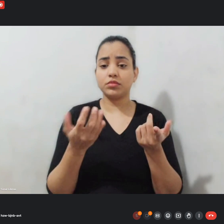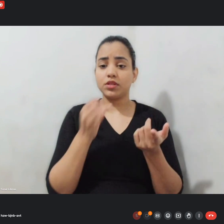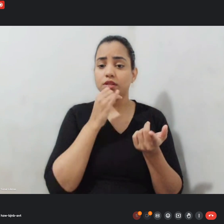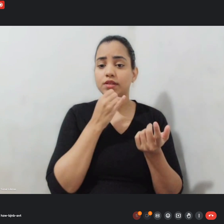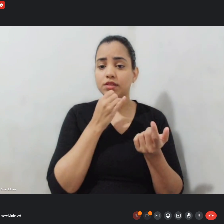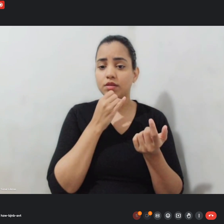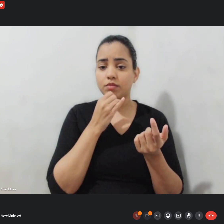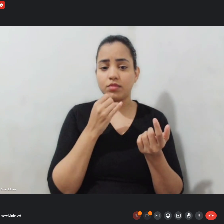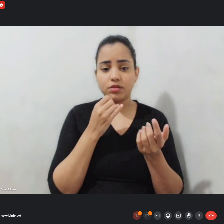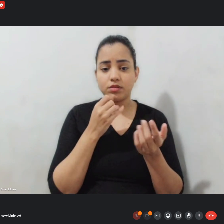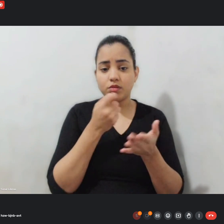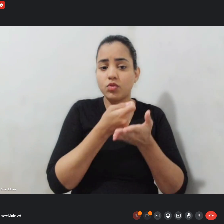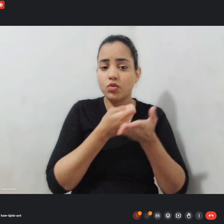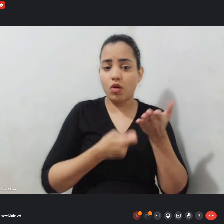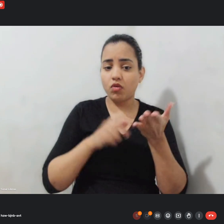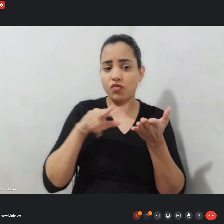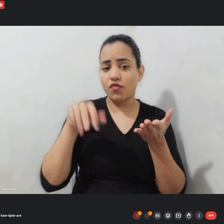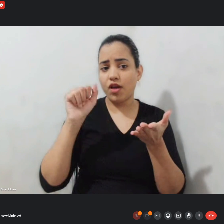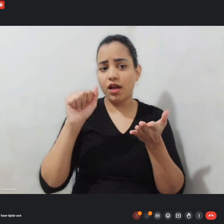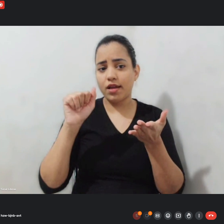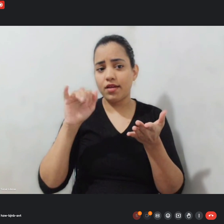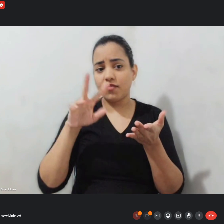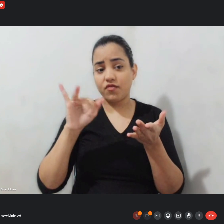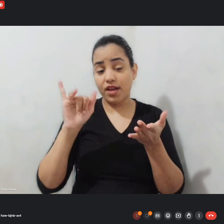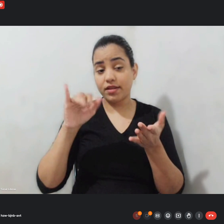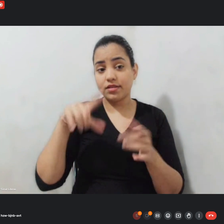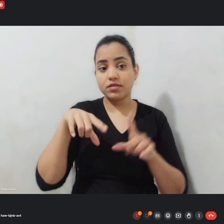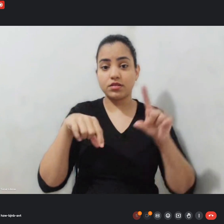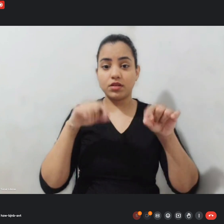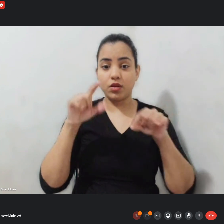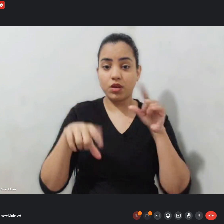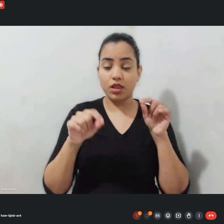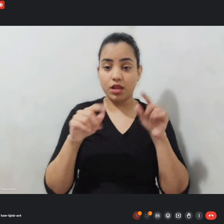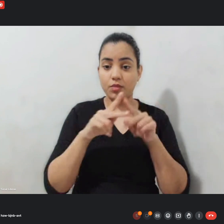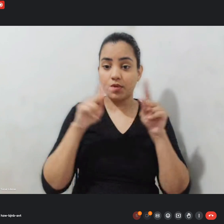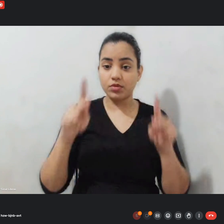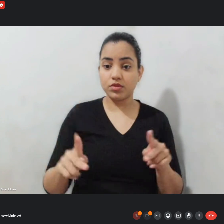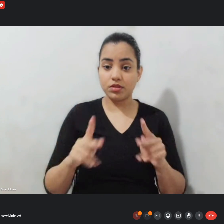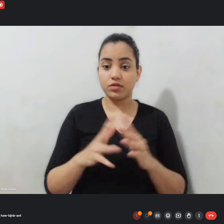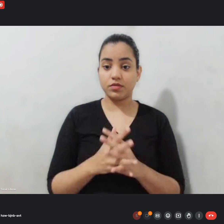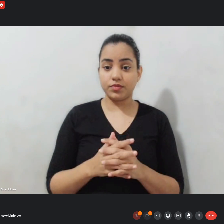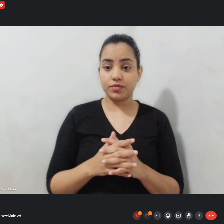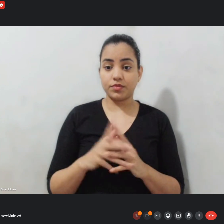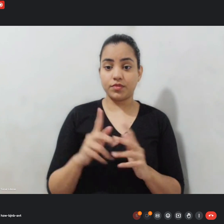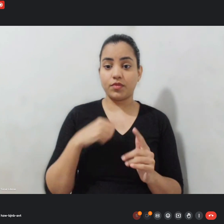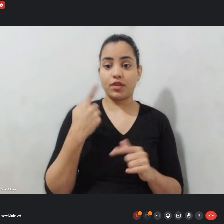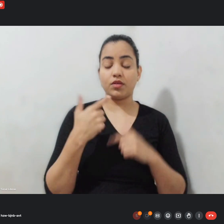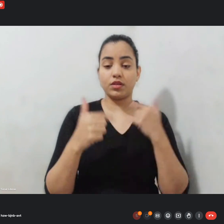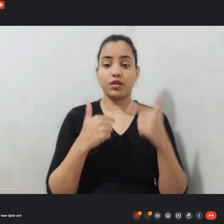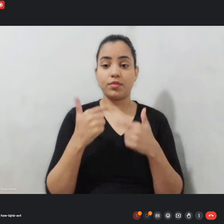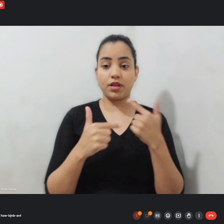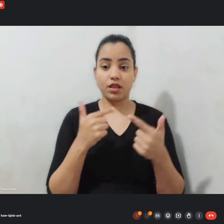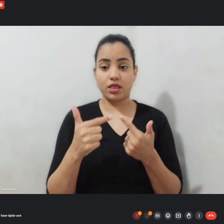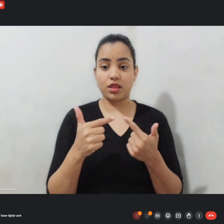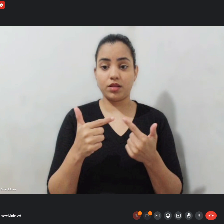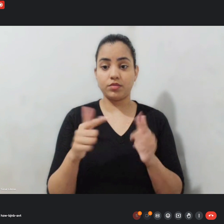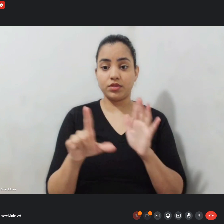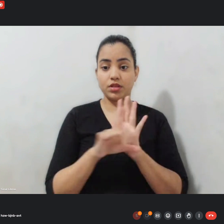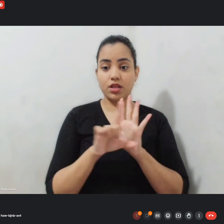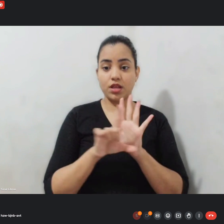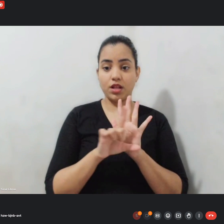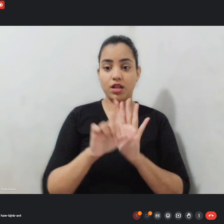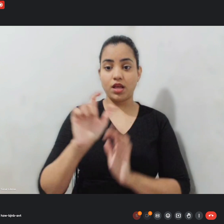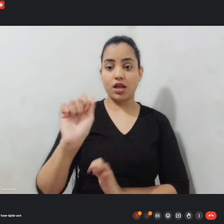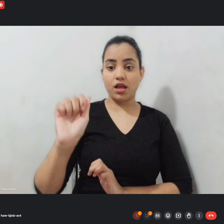essas coisas esses esses esses projetos nós trabalhamos na lei Aldi Blanc né com